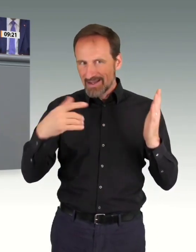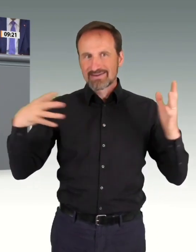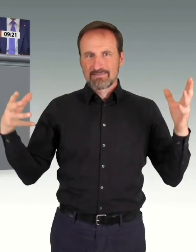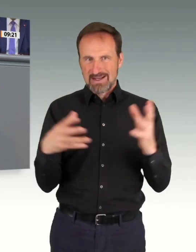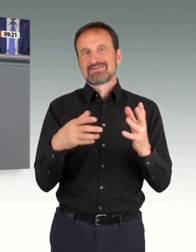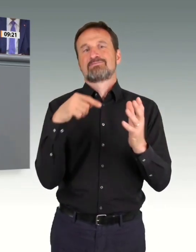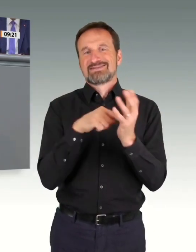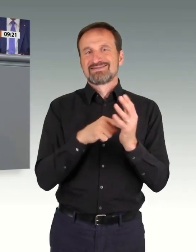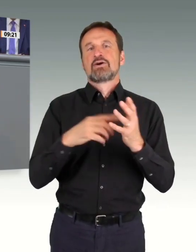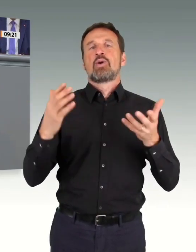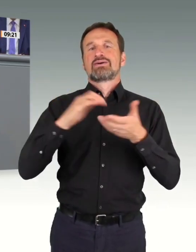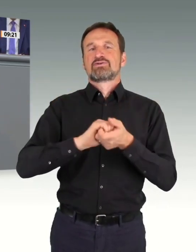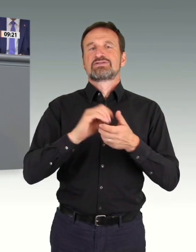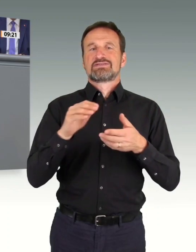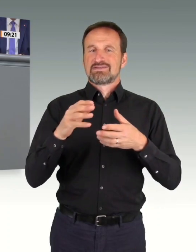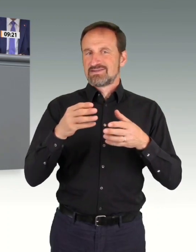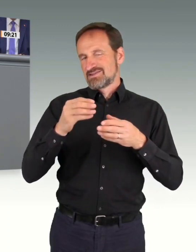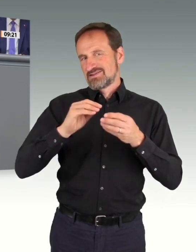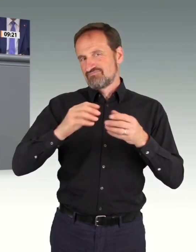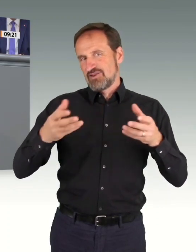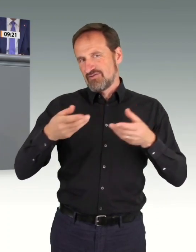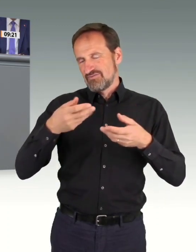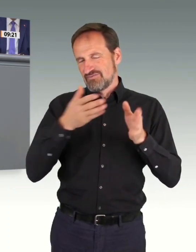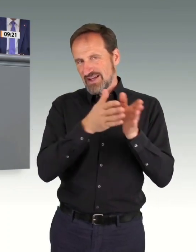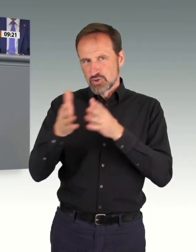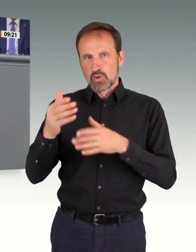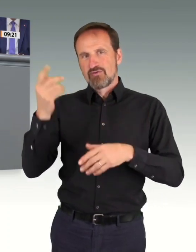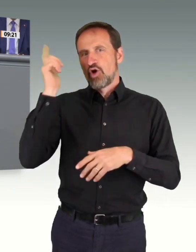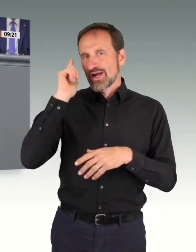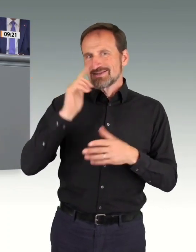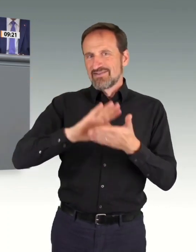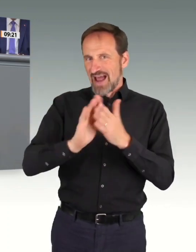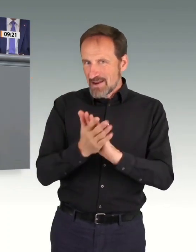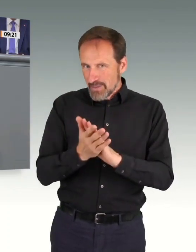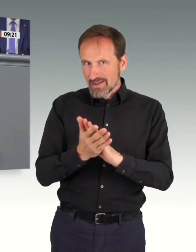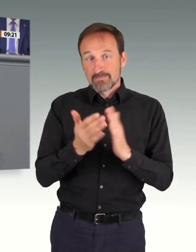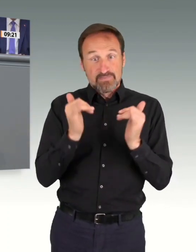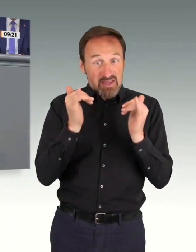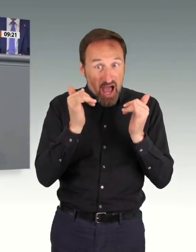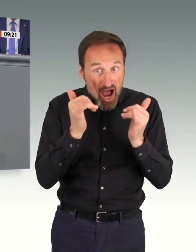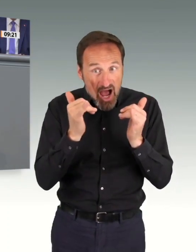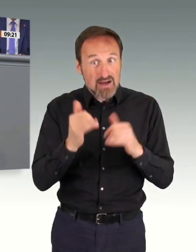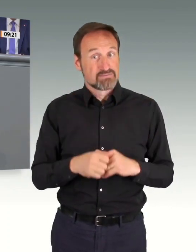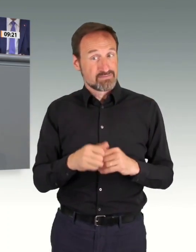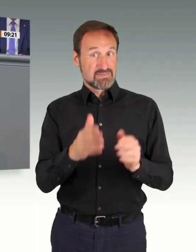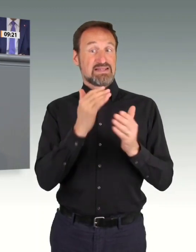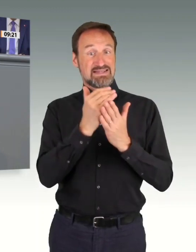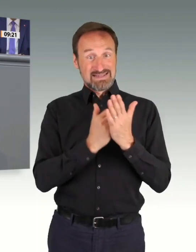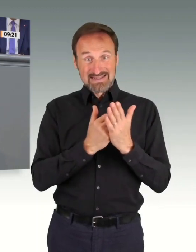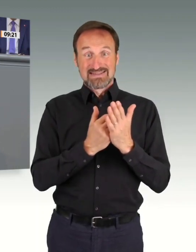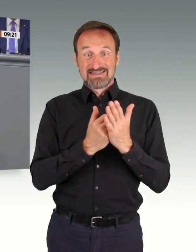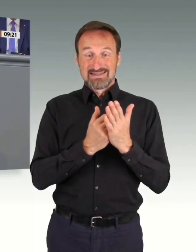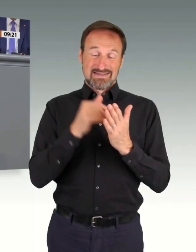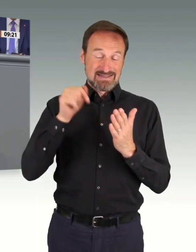grundlegend verändert wird. Ja, es ist aber notwendig und richtig, und der Energieminister hat ja sogar die Größe